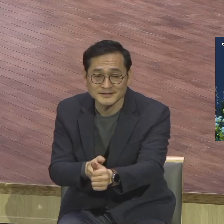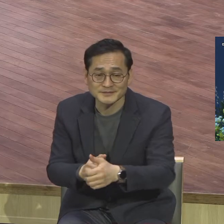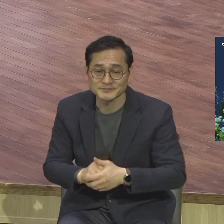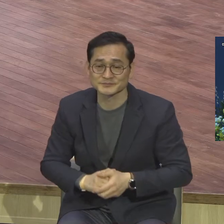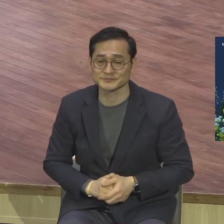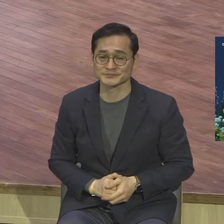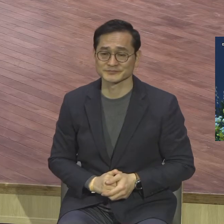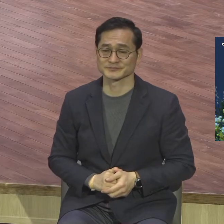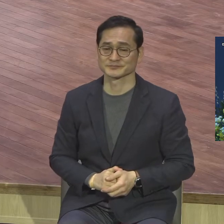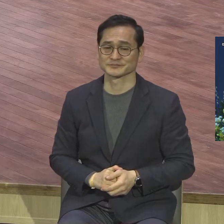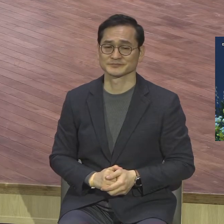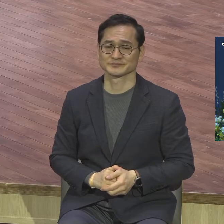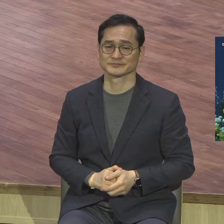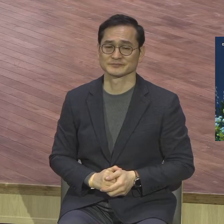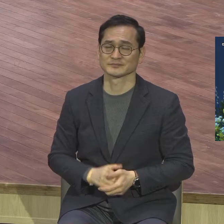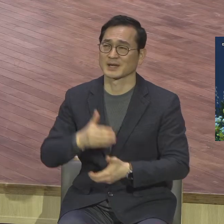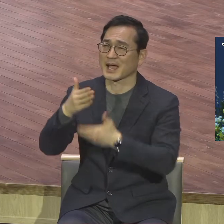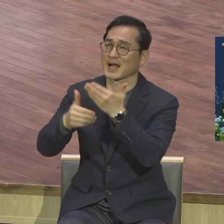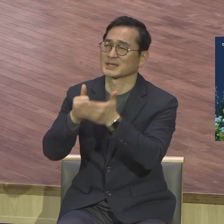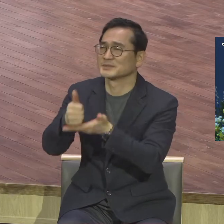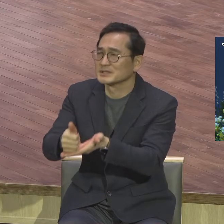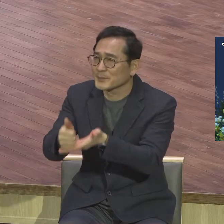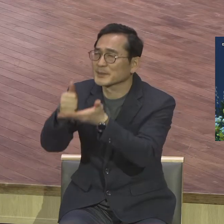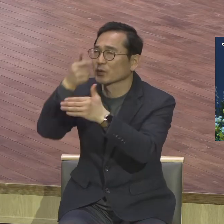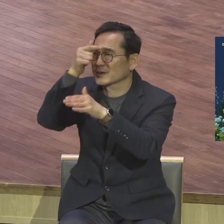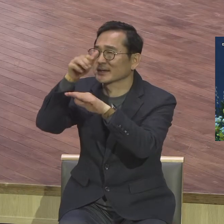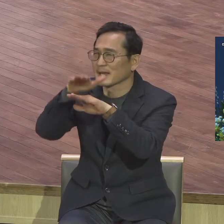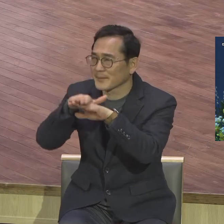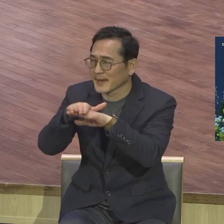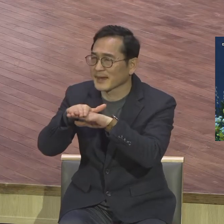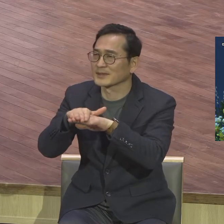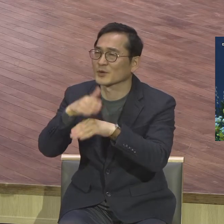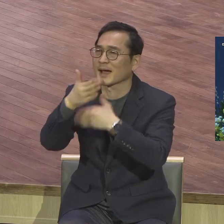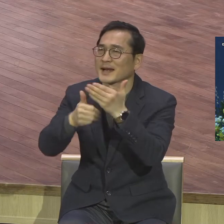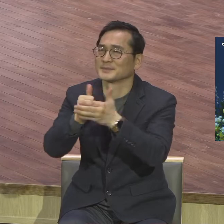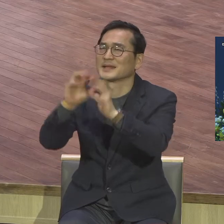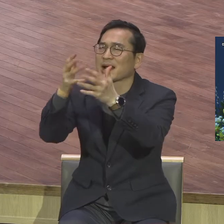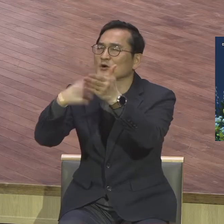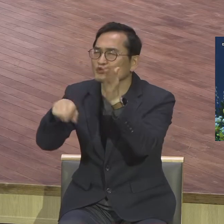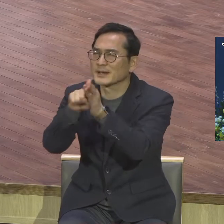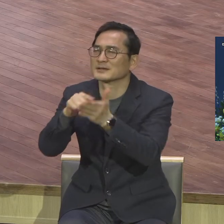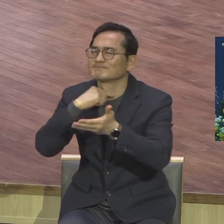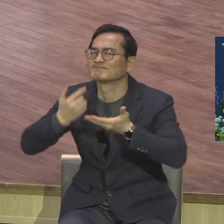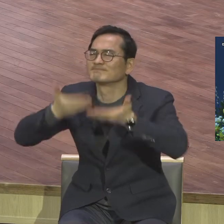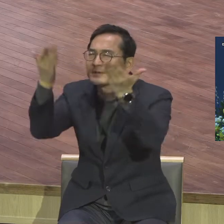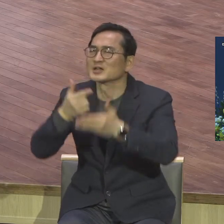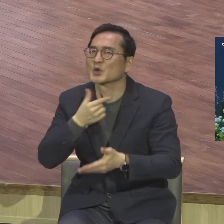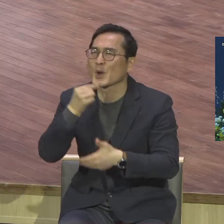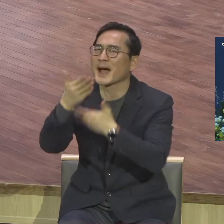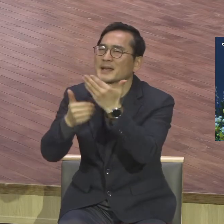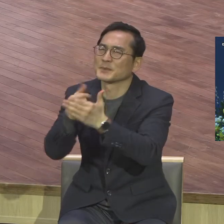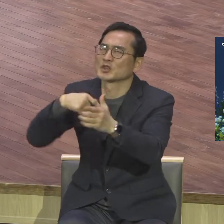하나님을 섬기고 예배하고 하나님 나라를 위하여 헌신하고 싶은데 하나님을 더 알고 싶은데 하나님께 더